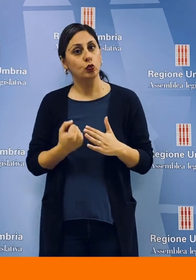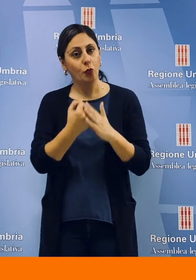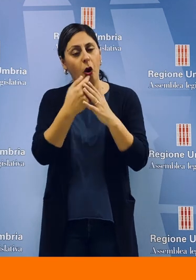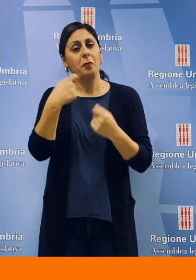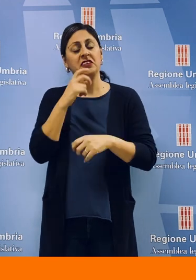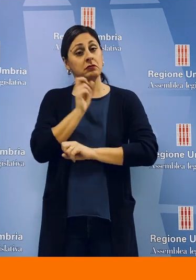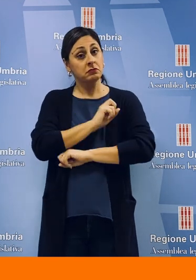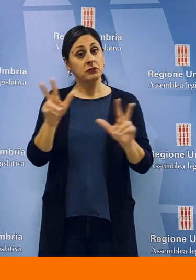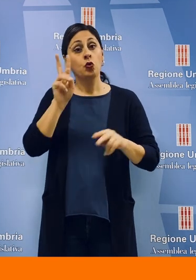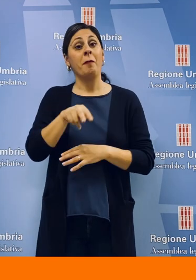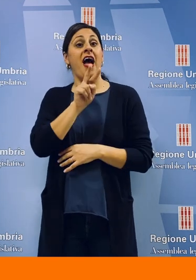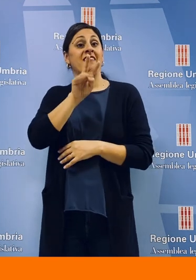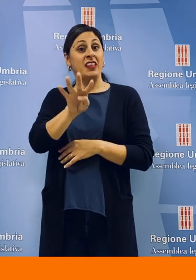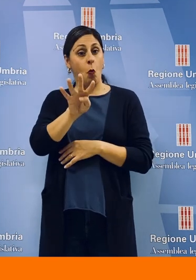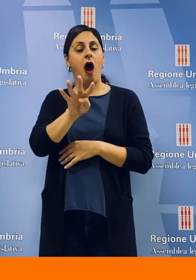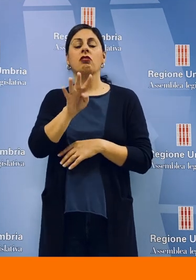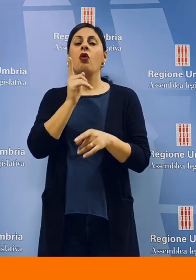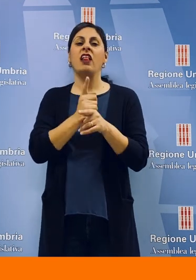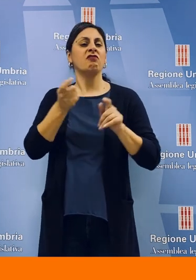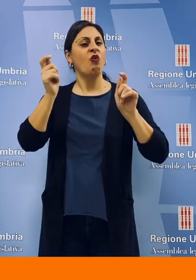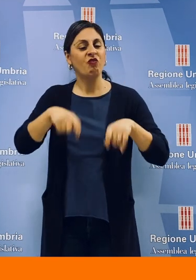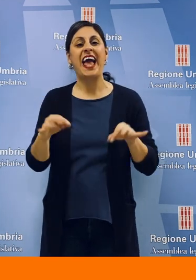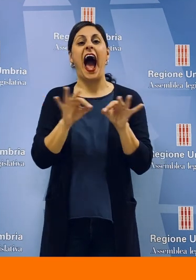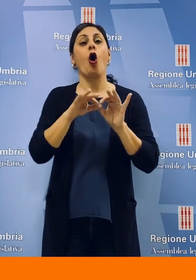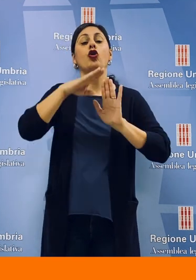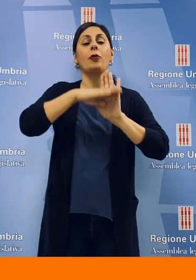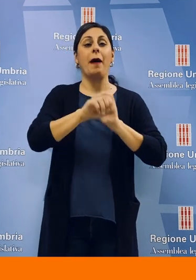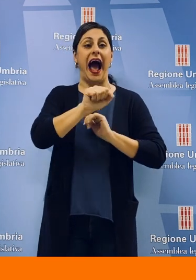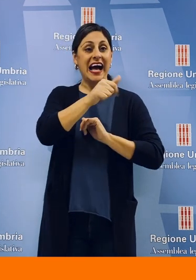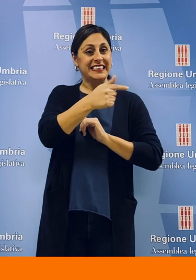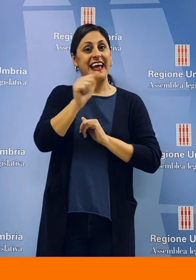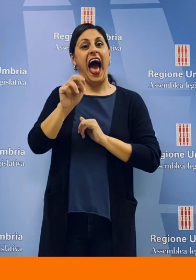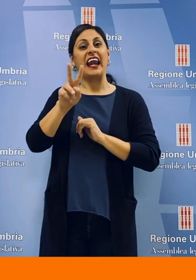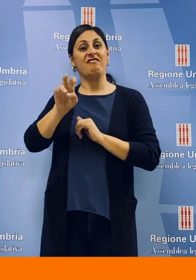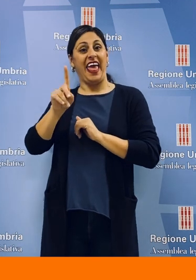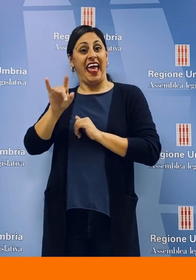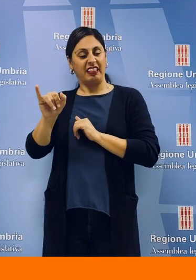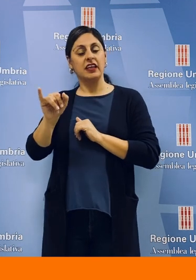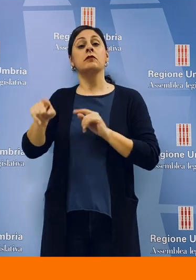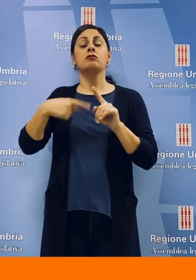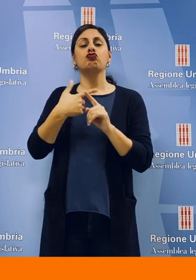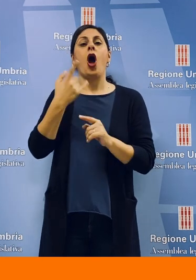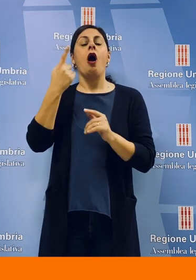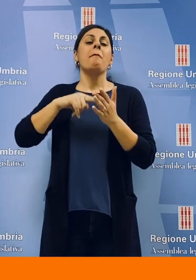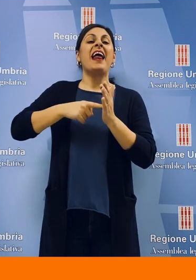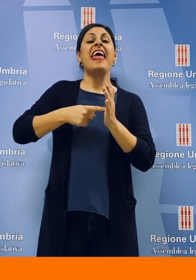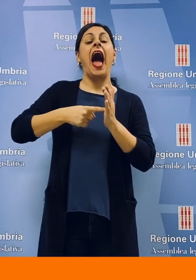supporto. La Presidente ha annunciato che nel 2024 si avvierà l'accordo di programma AST-Arvedi con il relativo